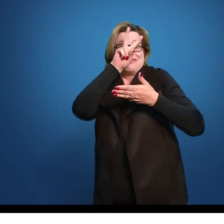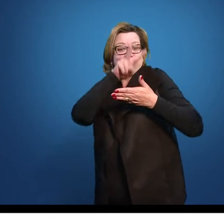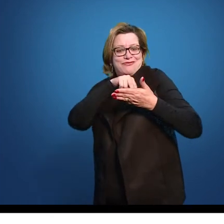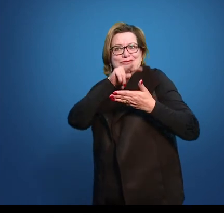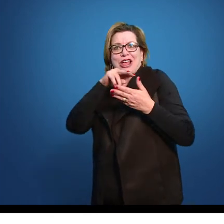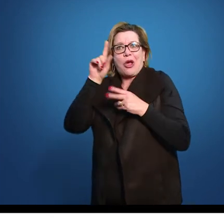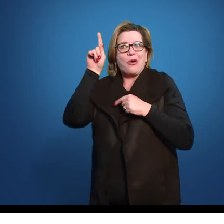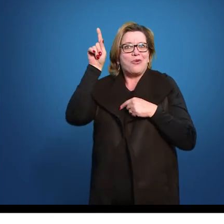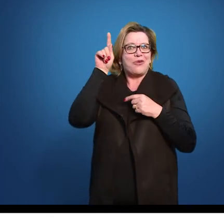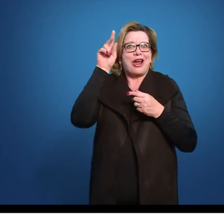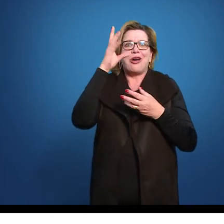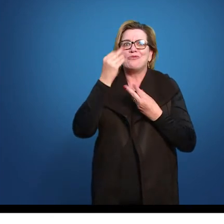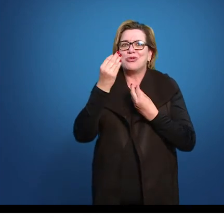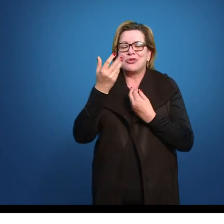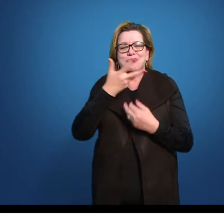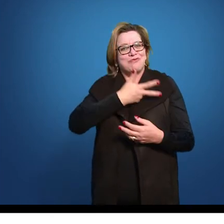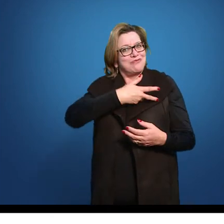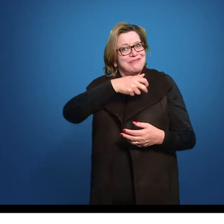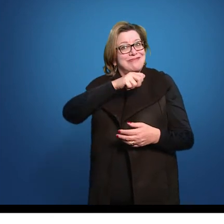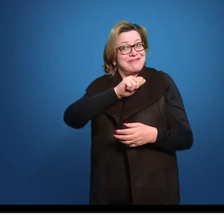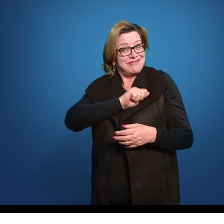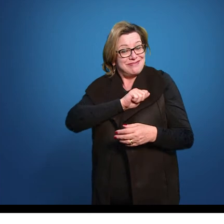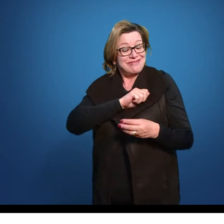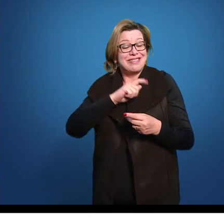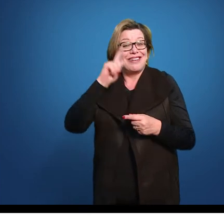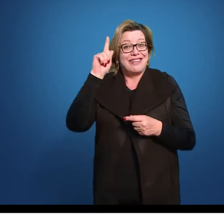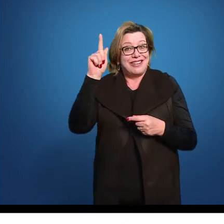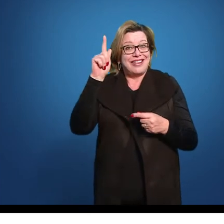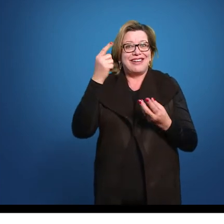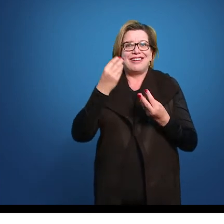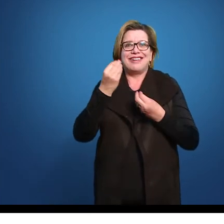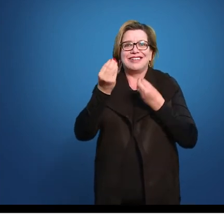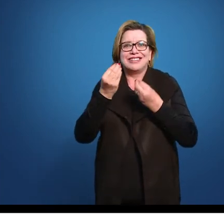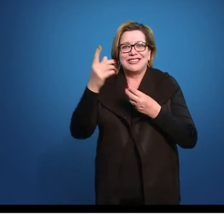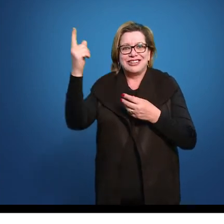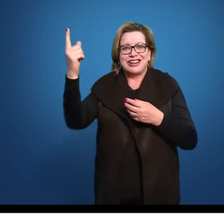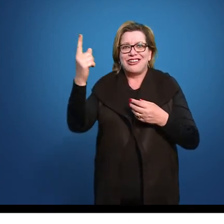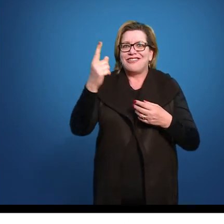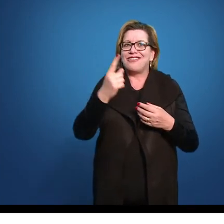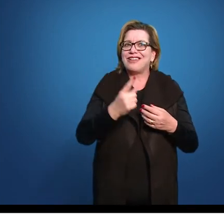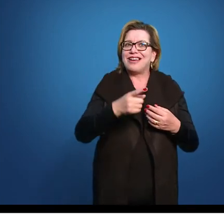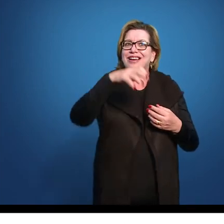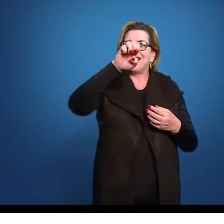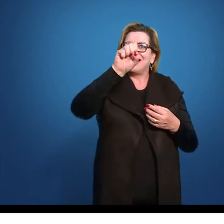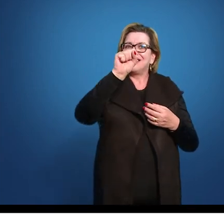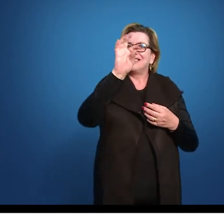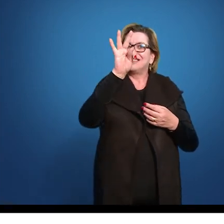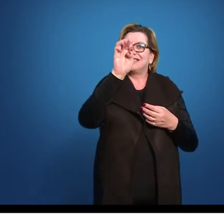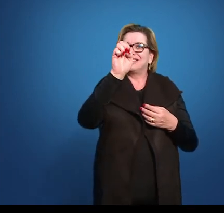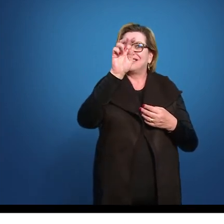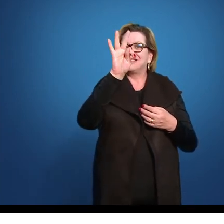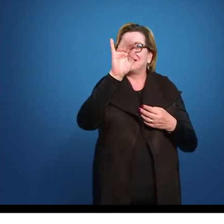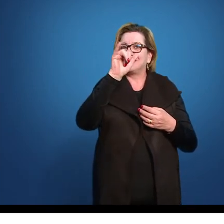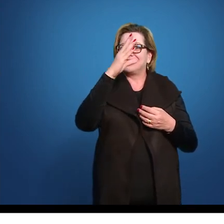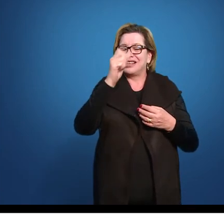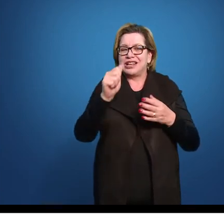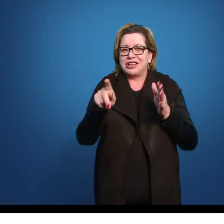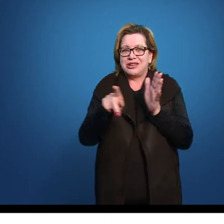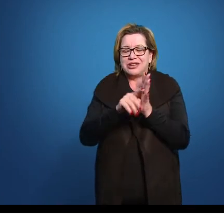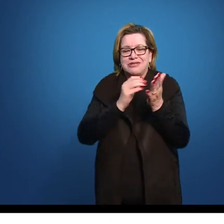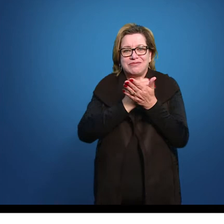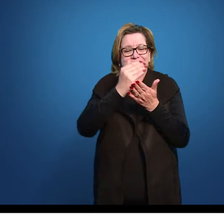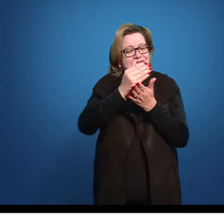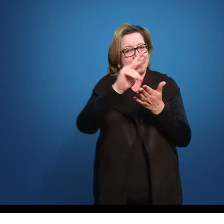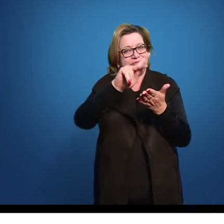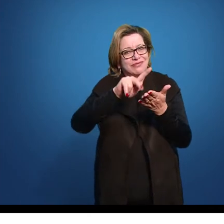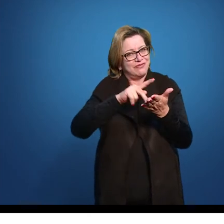poetas Espanhóis Barrocos E por isso Vai trazer essa estética Para a sua produção literária Daí